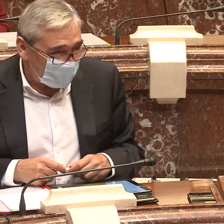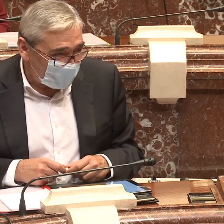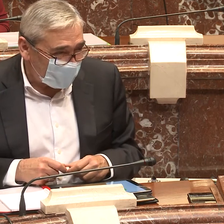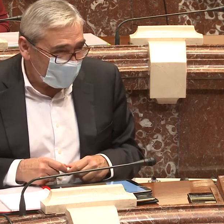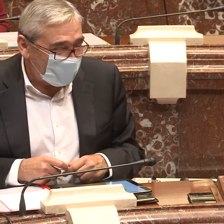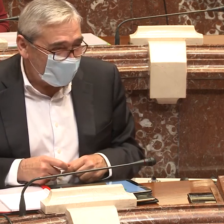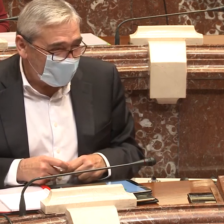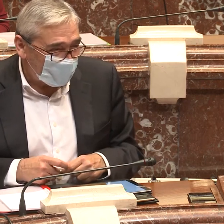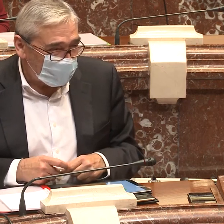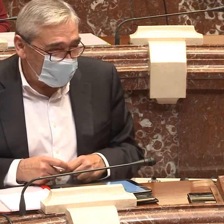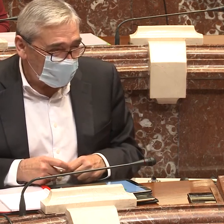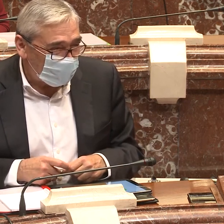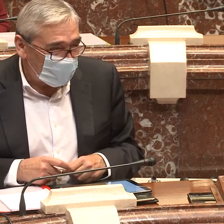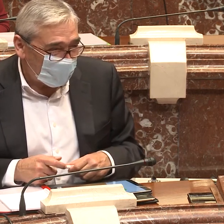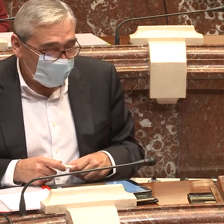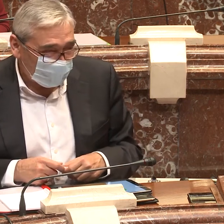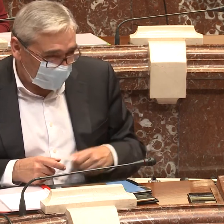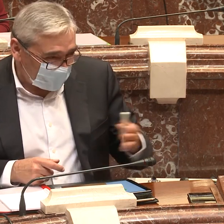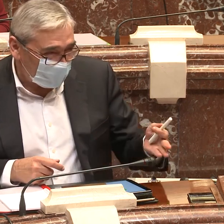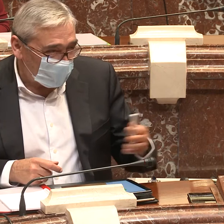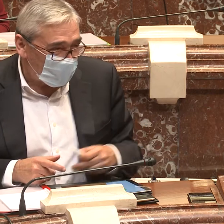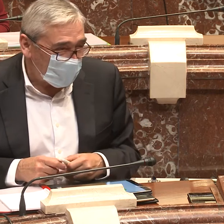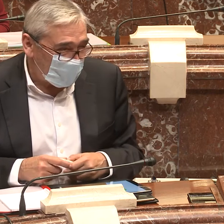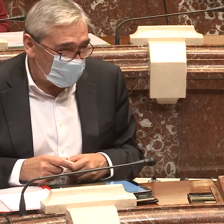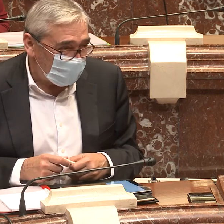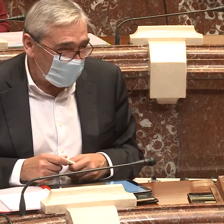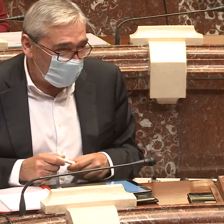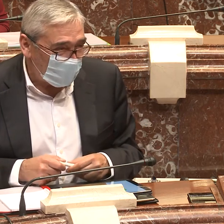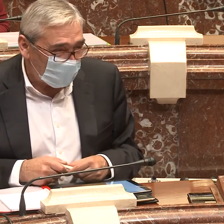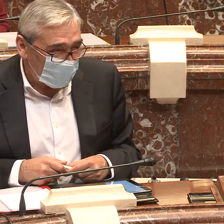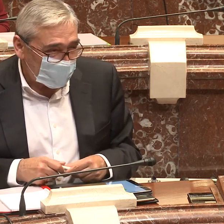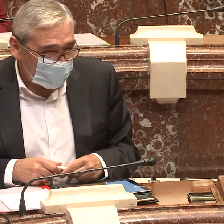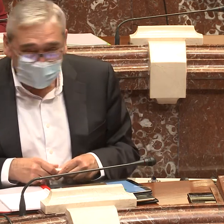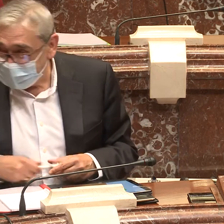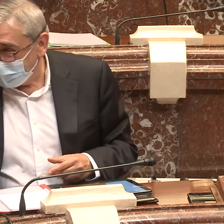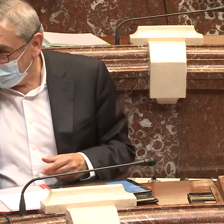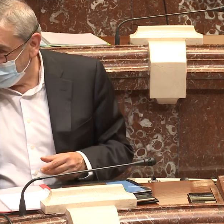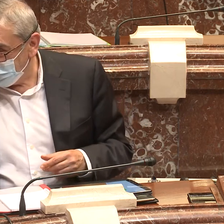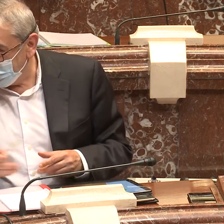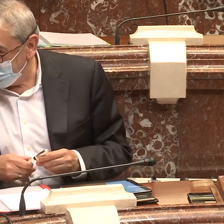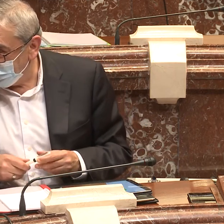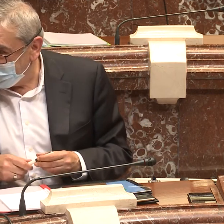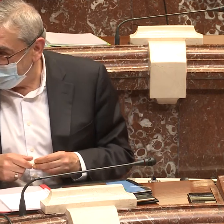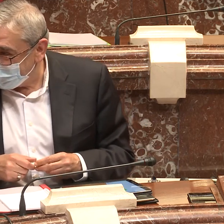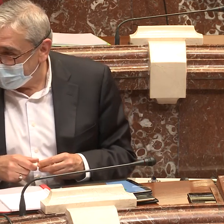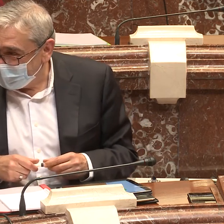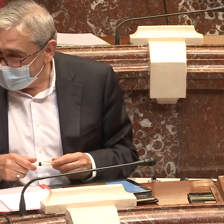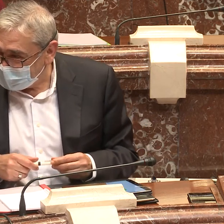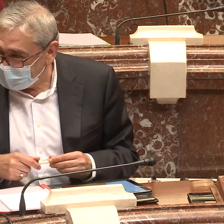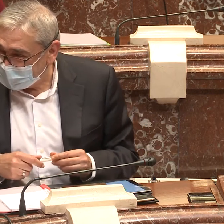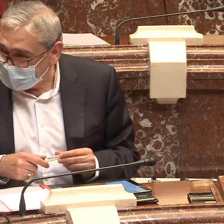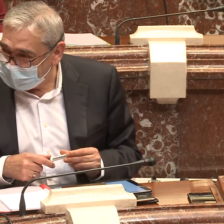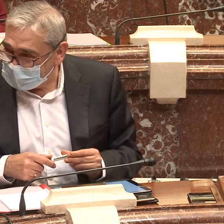presidenta de esta comisión por la importante introducción que ha hecho empleando el lenguaje de signos, a nuestra diputada y compañera